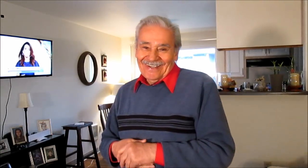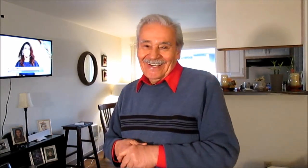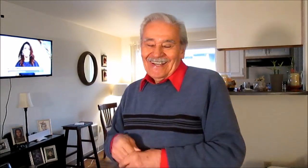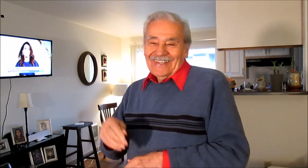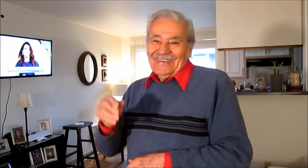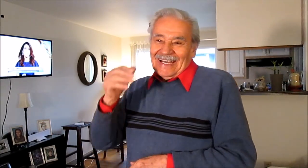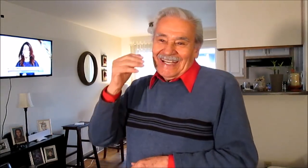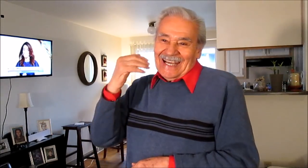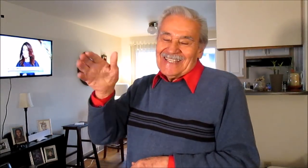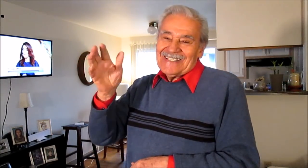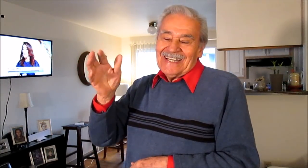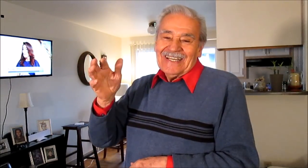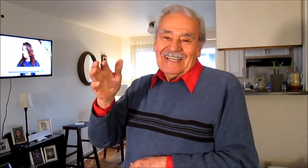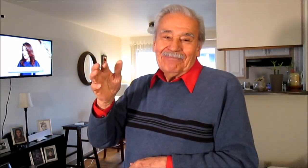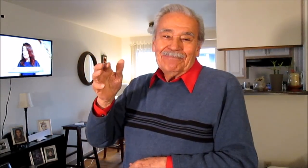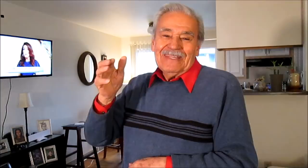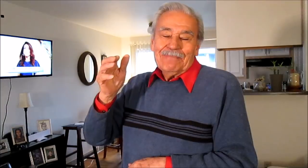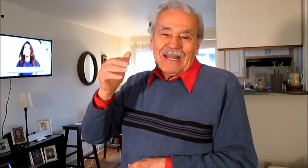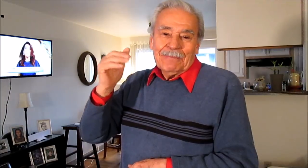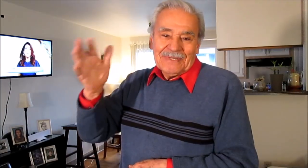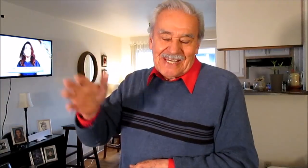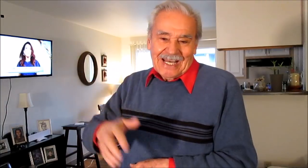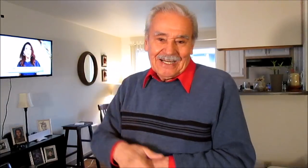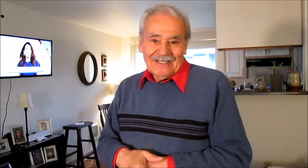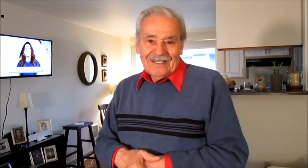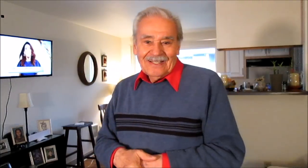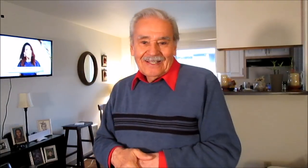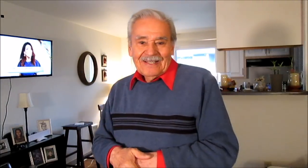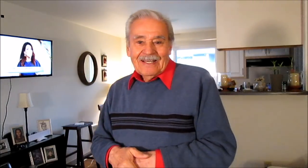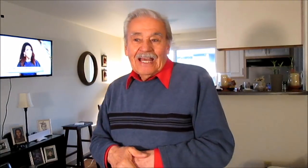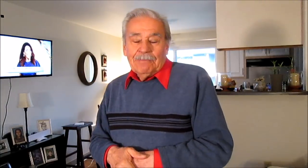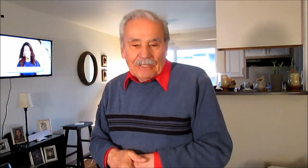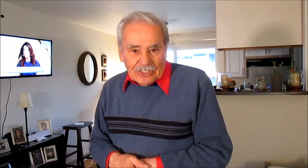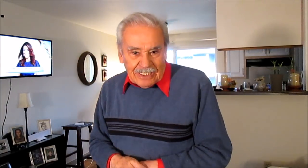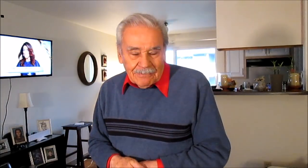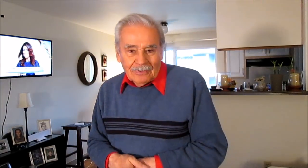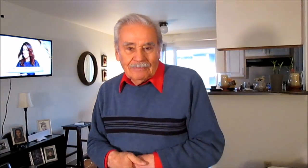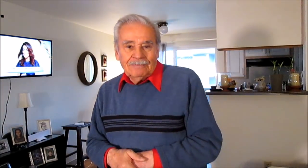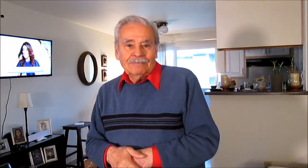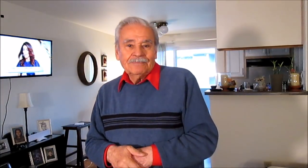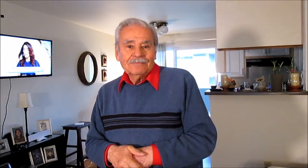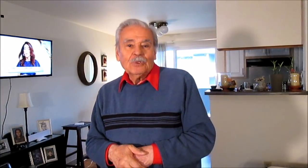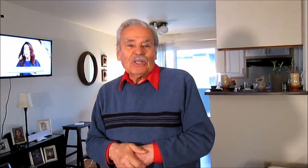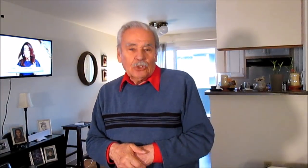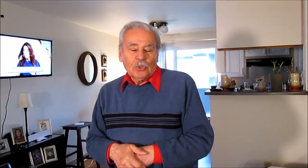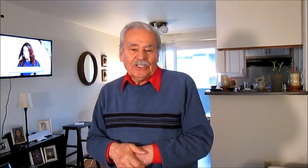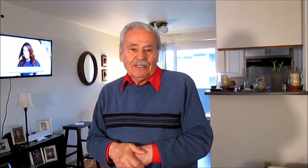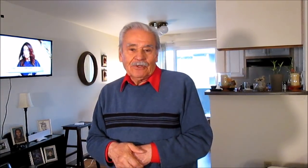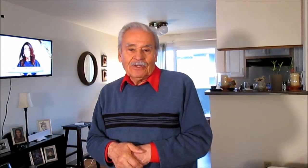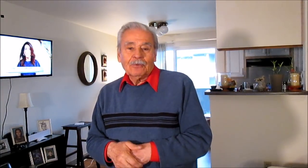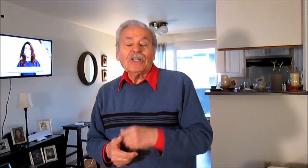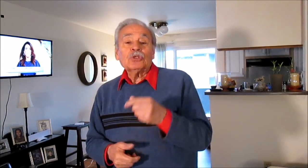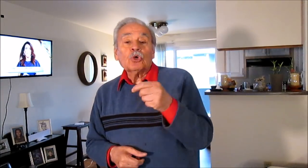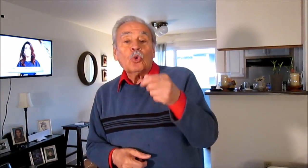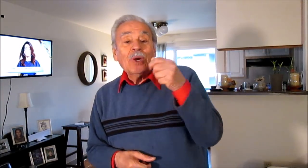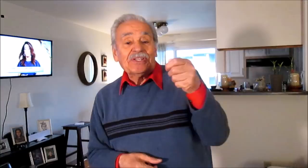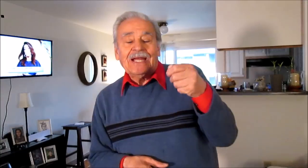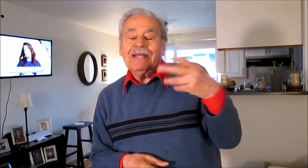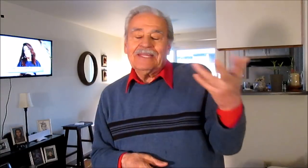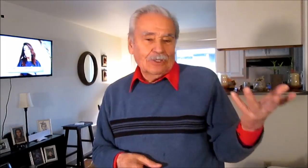no alcanza ni para empezar el peronismo cuánto cuesta el peronismo cuánto cuesta digo